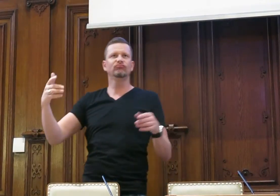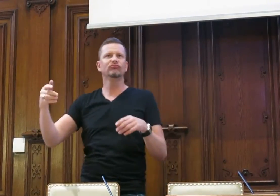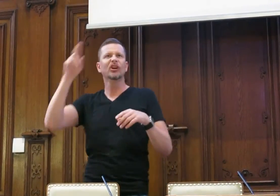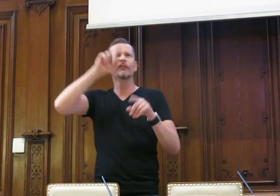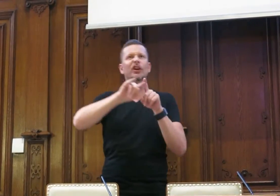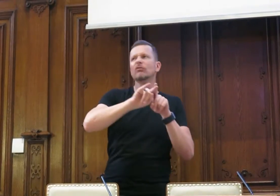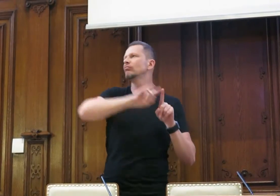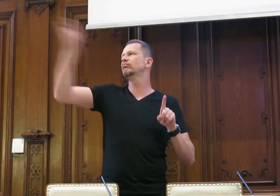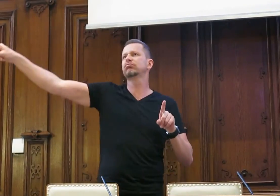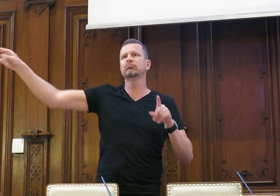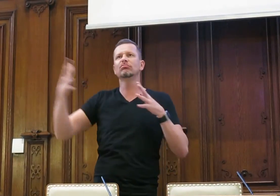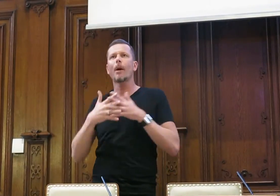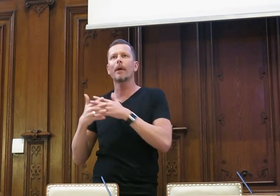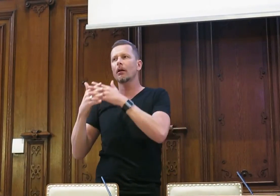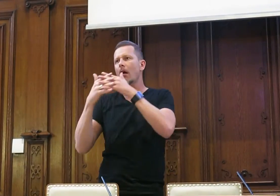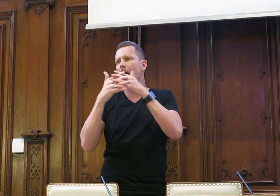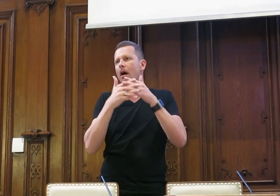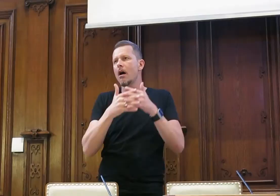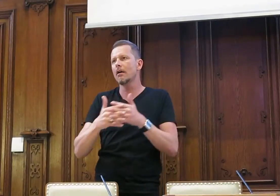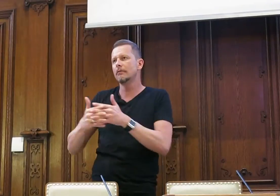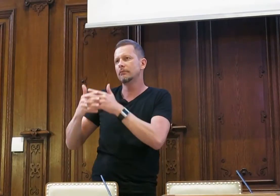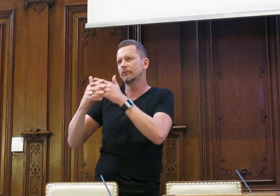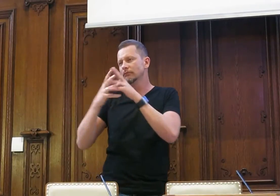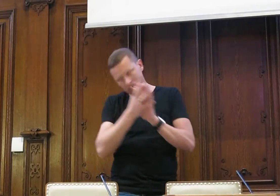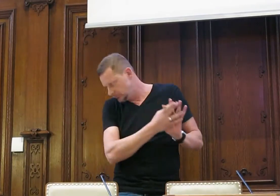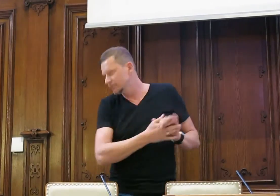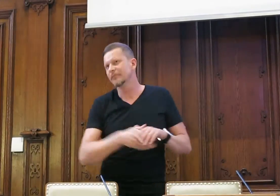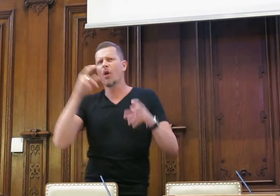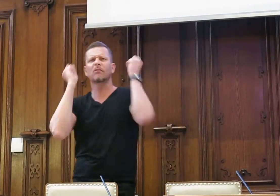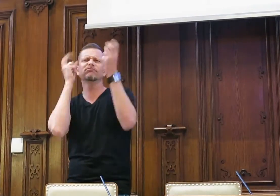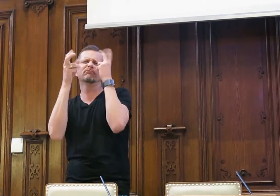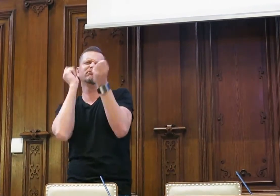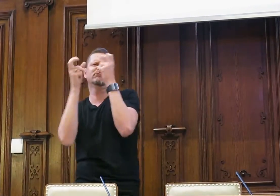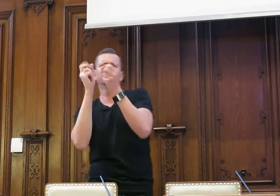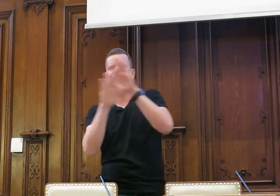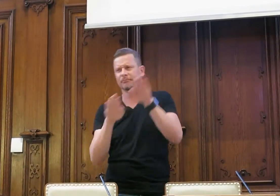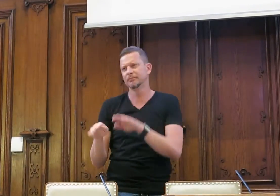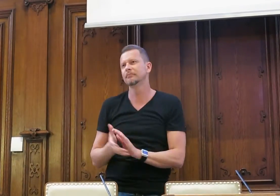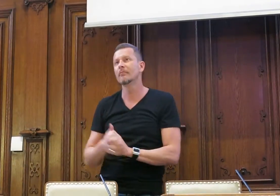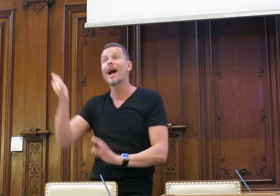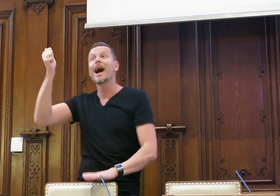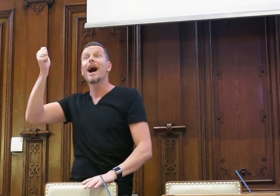angesetzt. Es geht von Wien nach Amerika, die Leute steigen alle ein